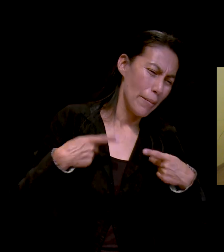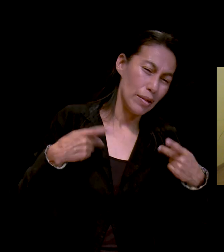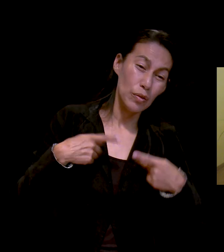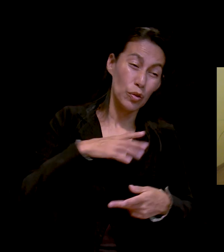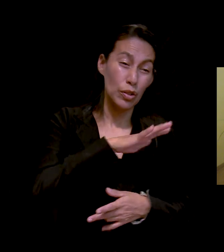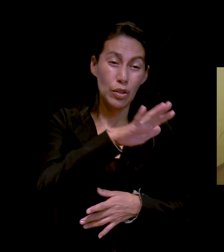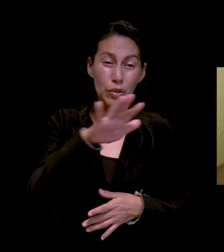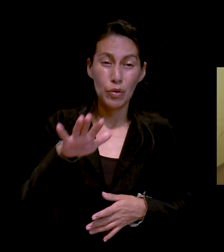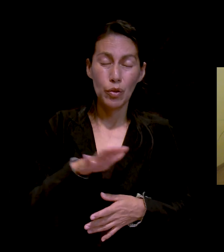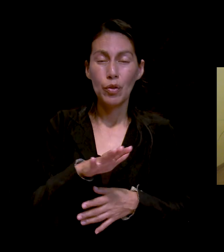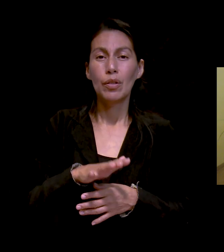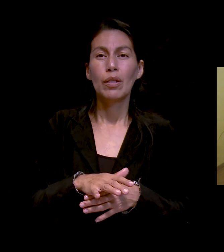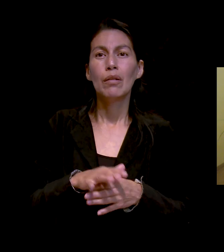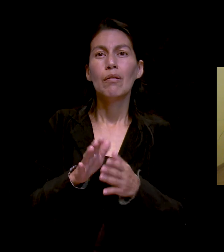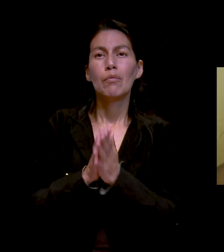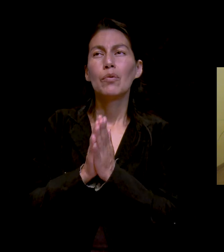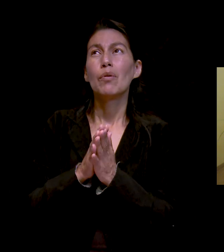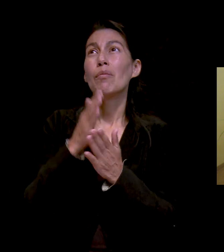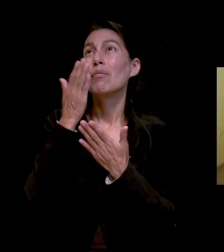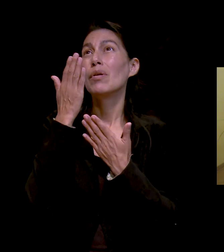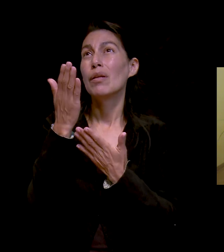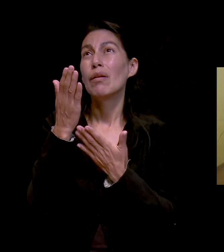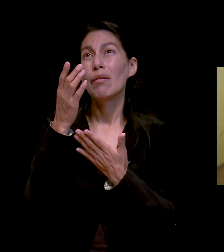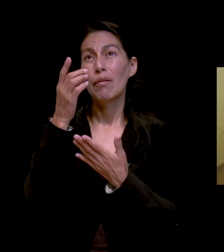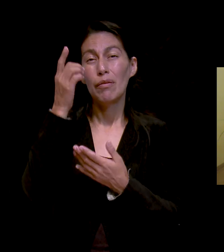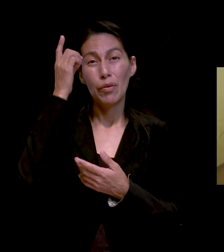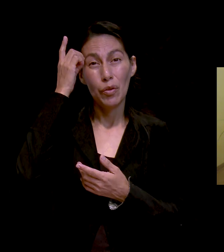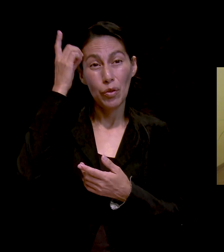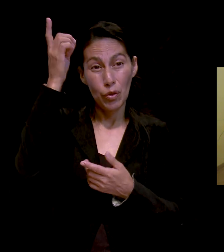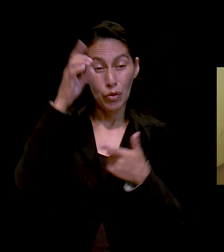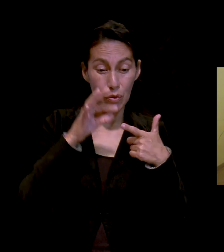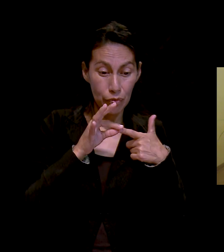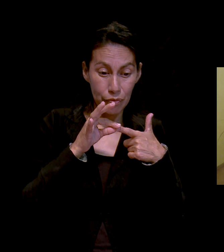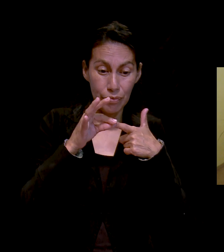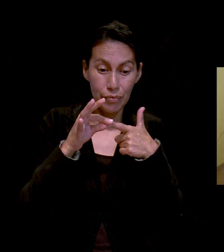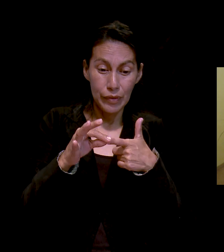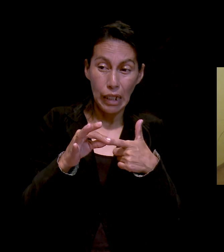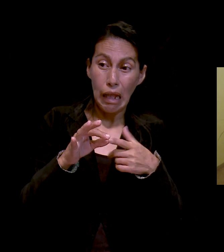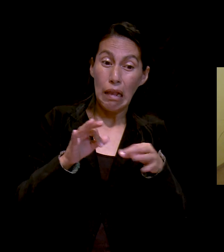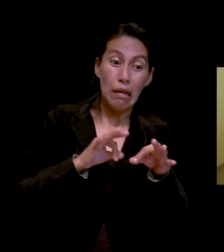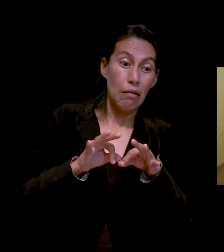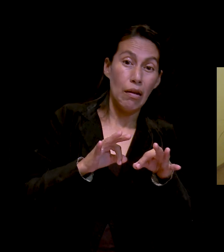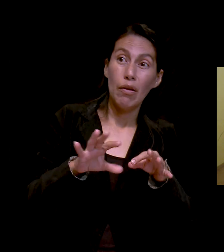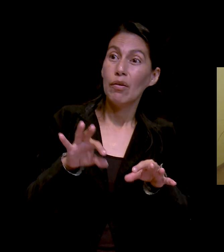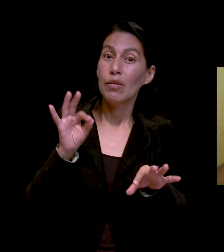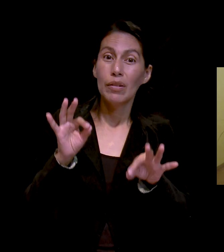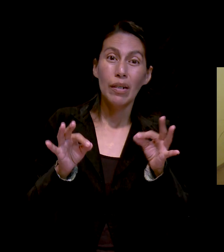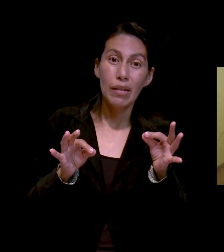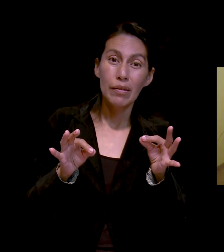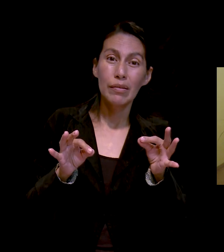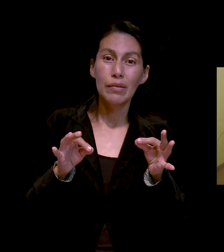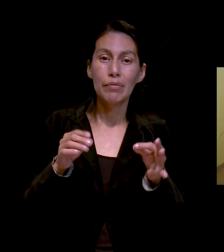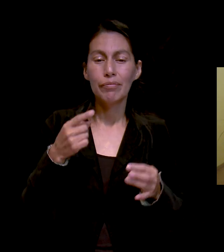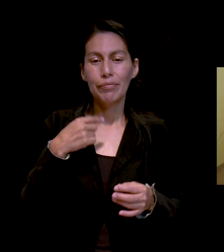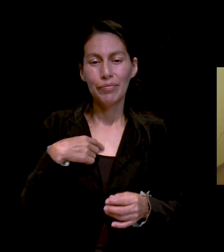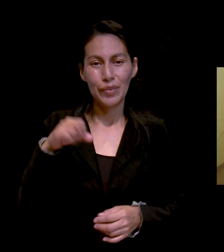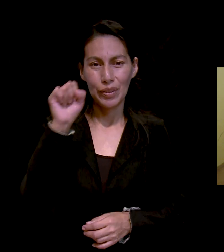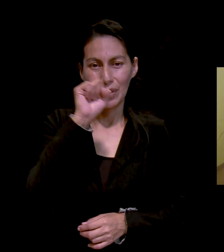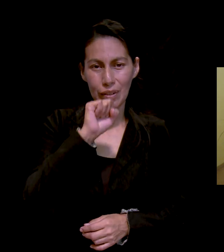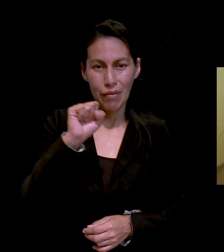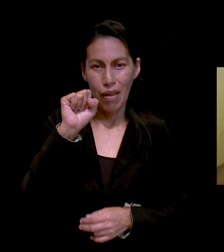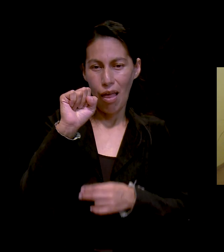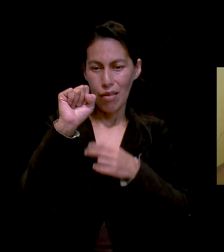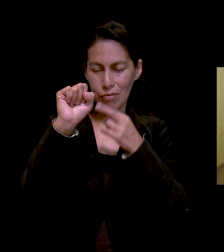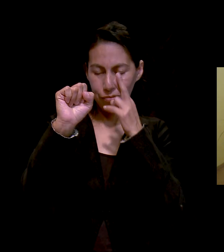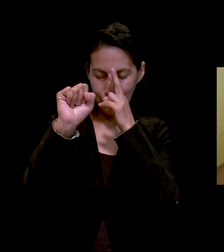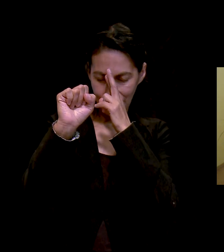dirección y aprobación que me ayude a encontrar un trabajo donde pueda guardar el sábado. Y sea